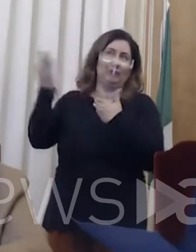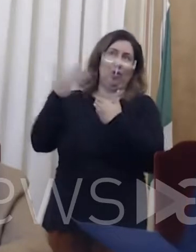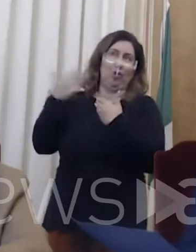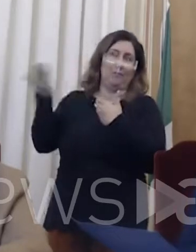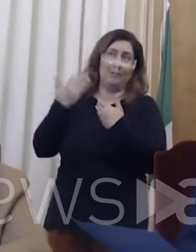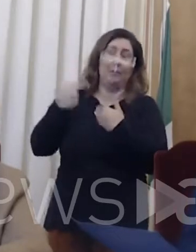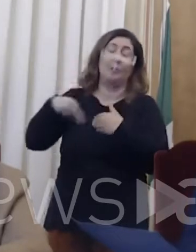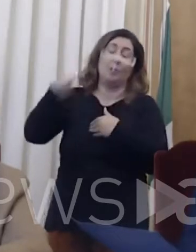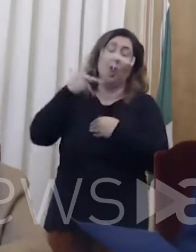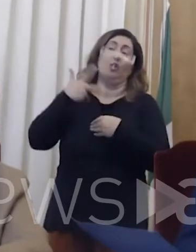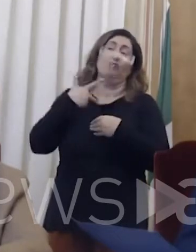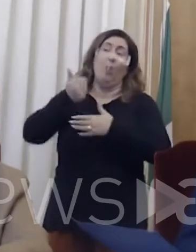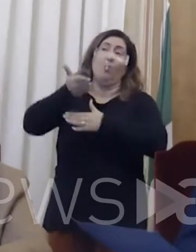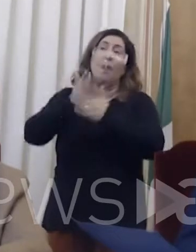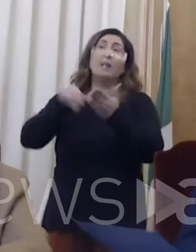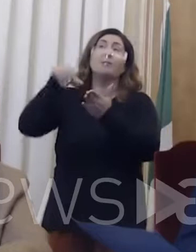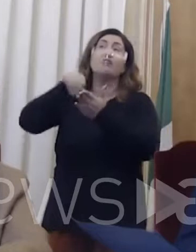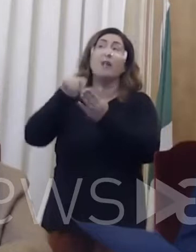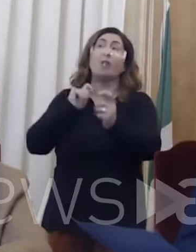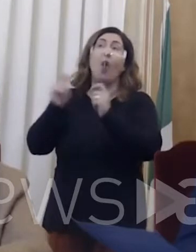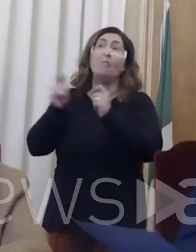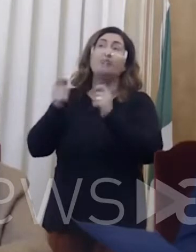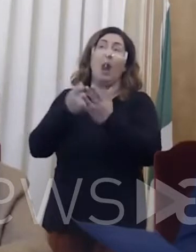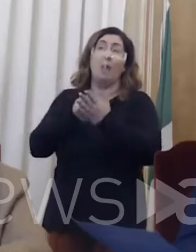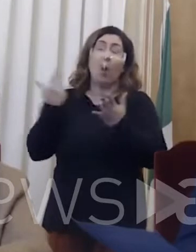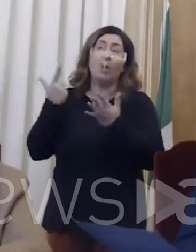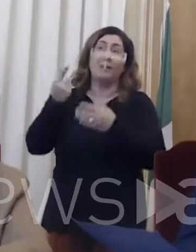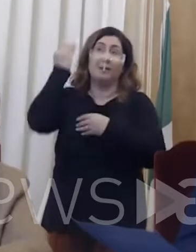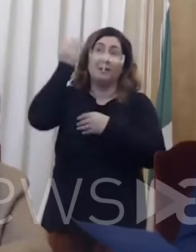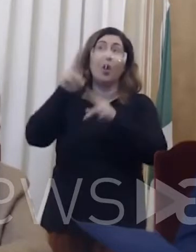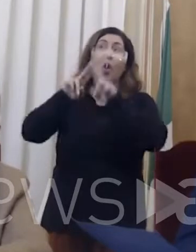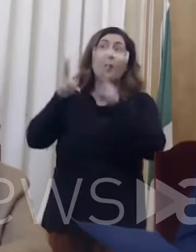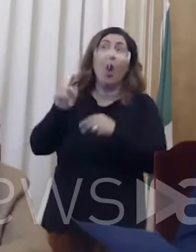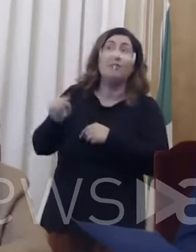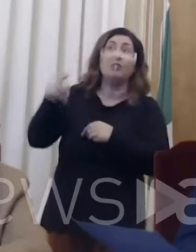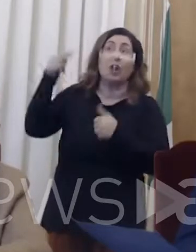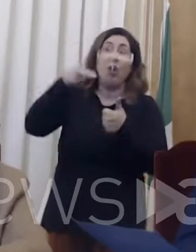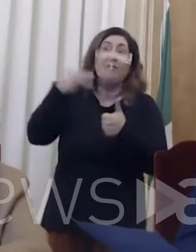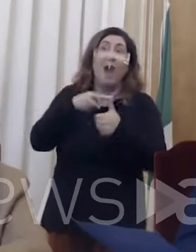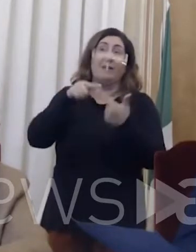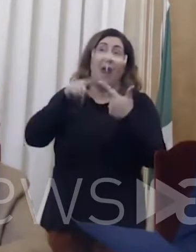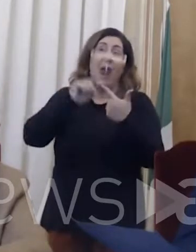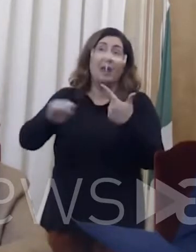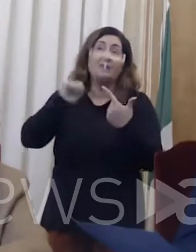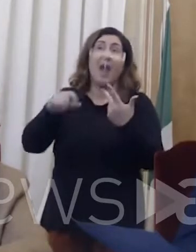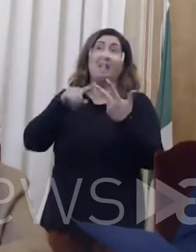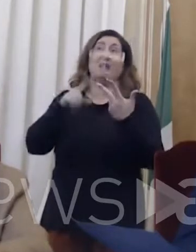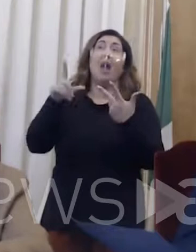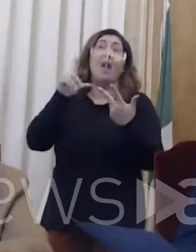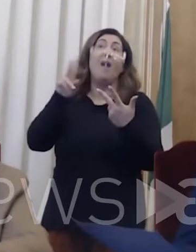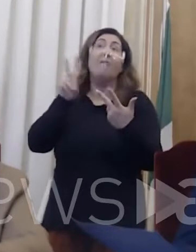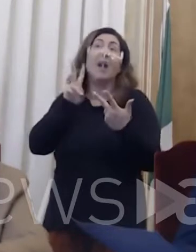un pezzo importante con centri commerciali importanti pensate alle province di Novara, di Alessandria, del VCO